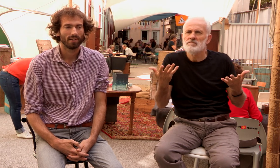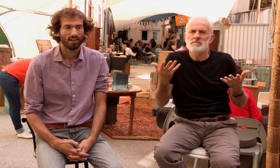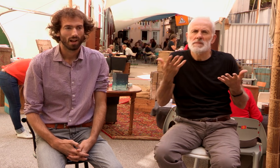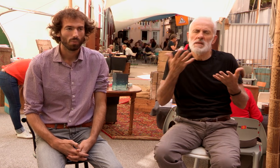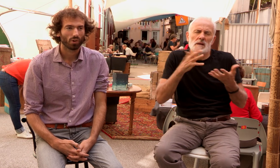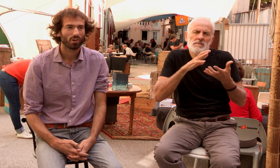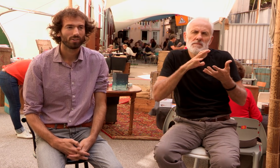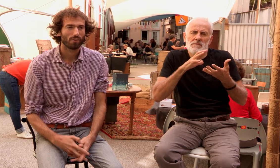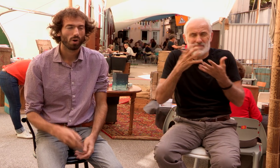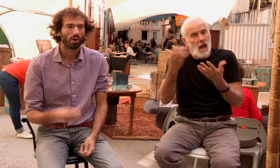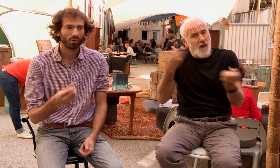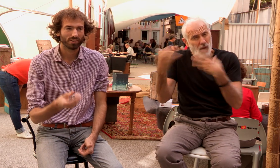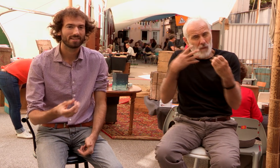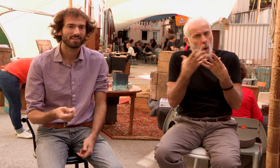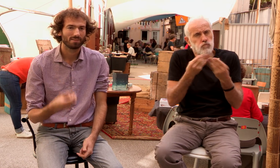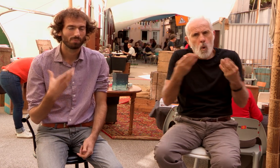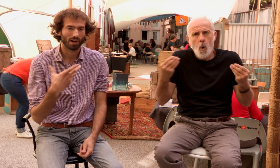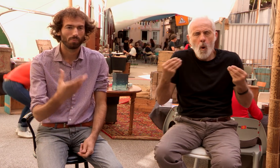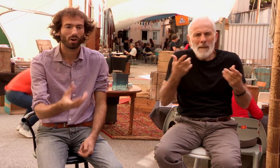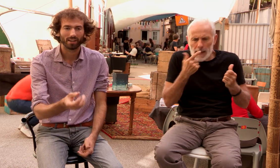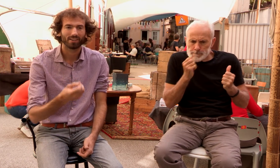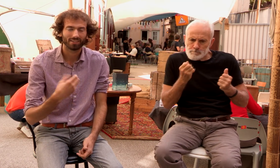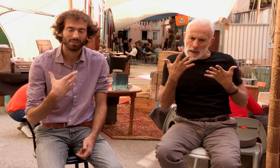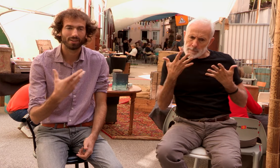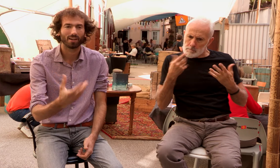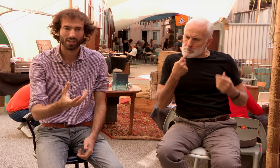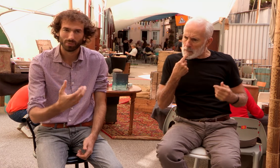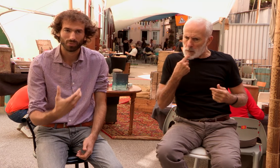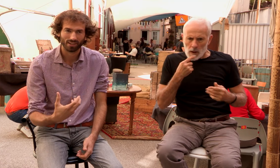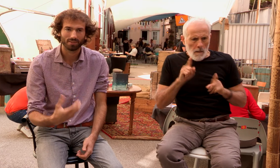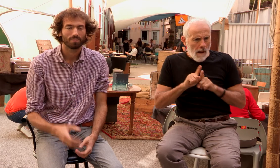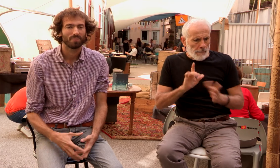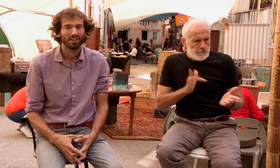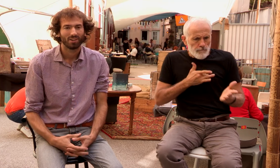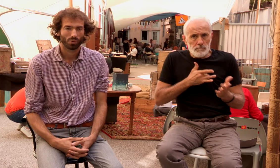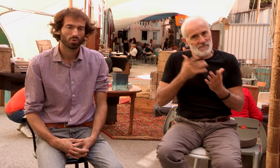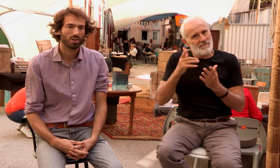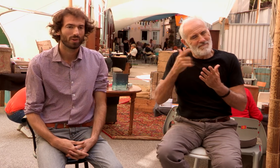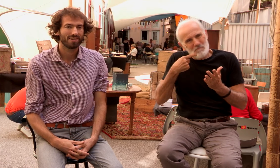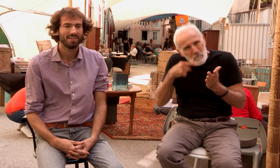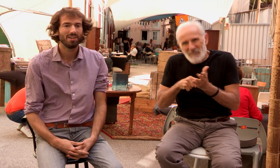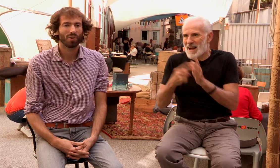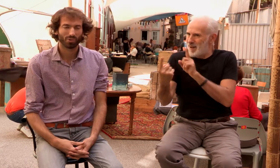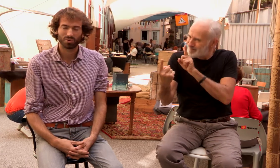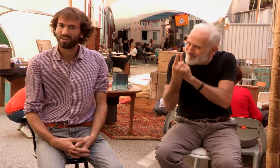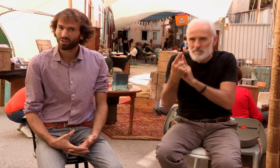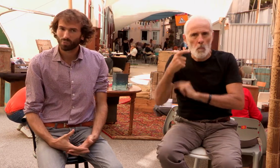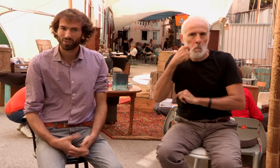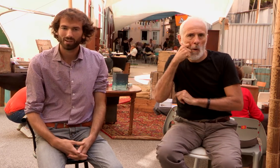important d'avoir un ressenti par rapport à quelqu'un qui vient avec un manuscrit. Donc, je les choisis lorsque je les ai rencontrés